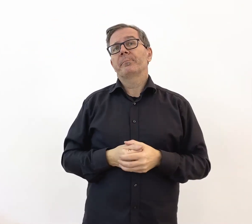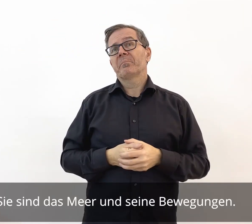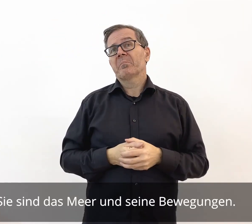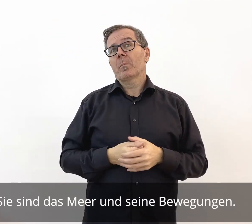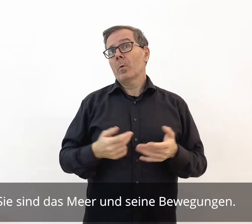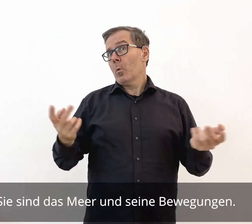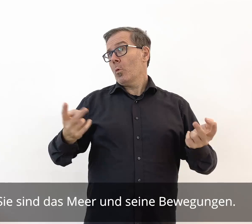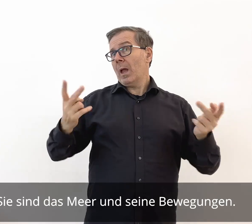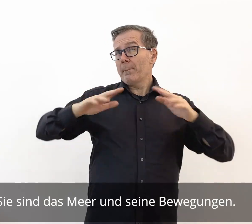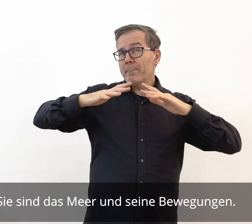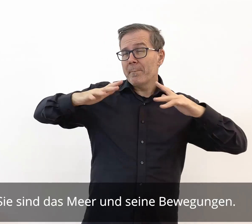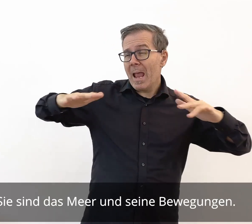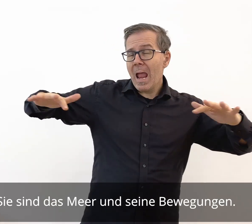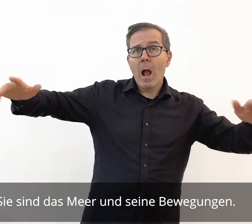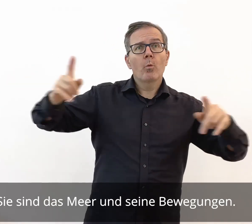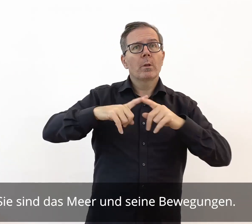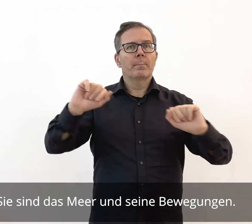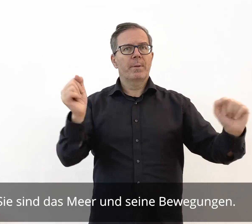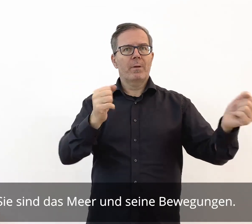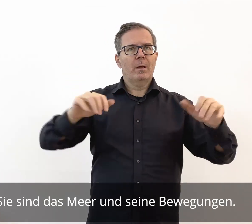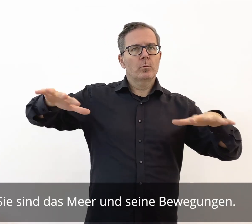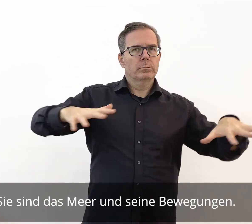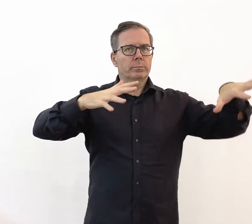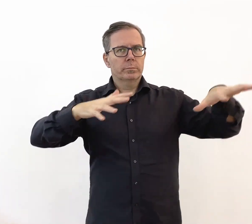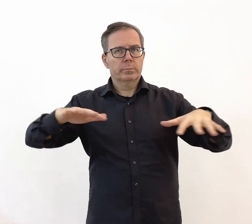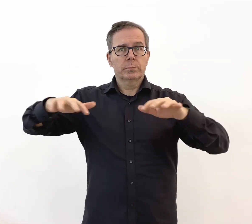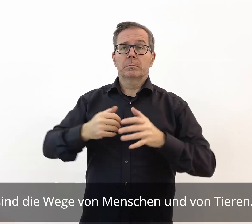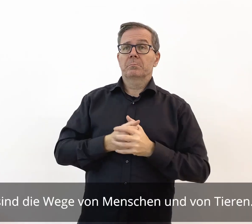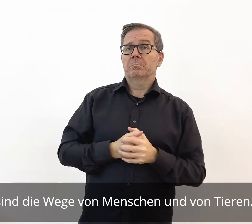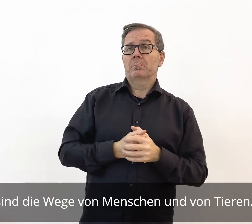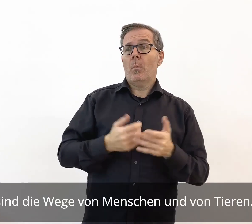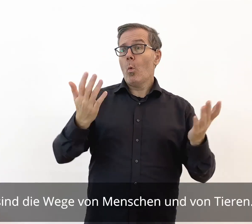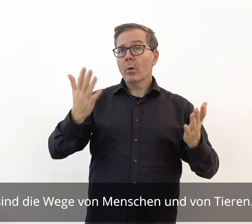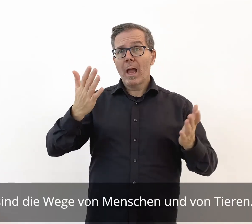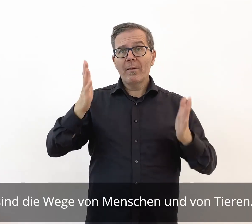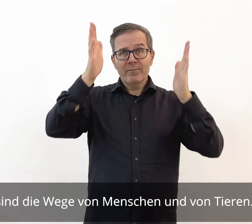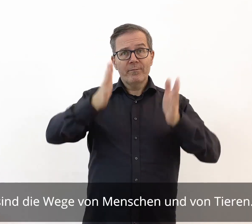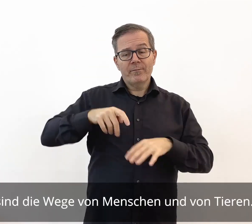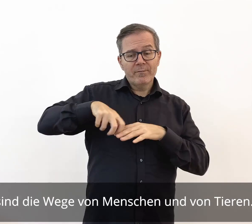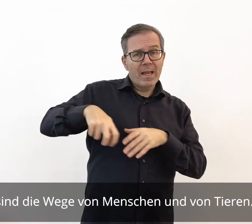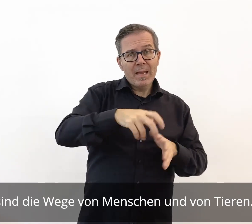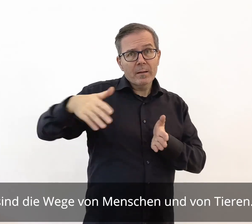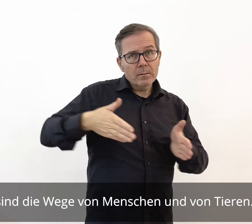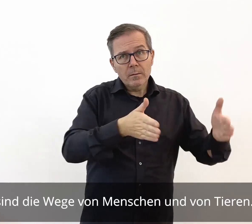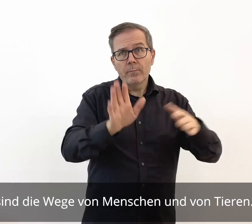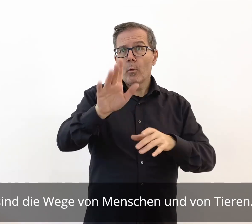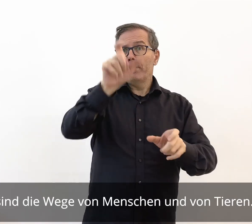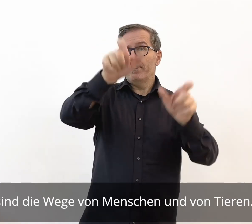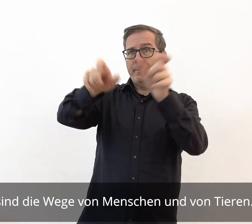Sie sind das Meer und seine Bewegungen. Sie sind die Wege von Menschen und von Tieren.